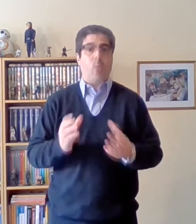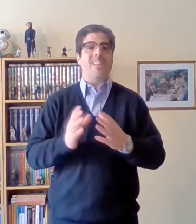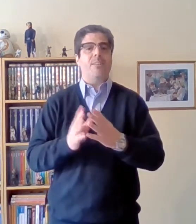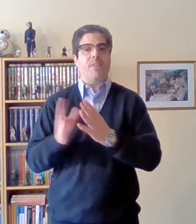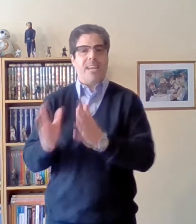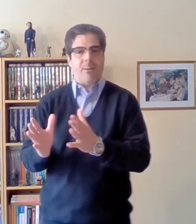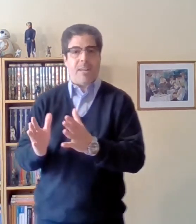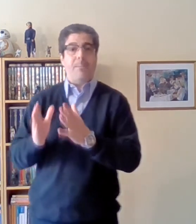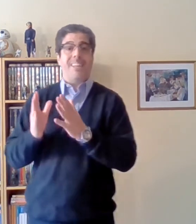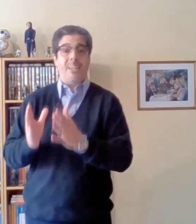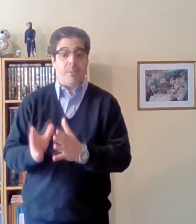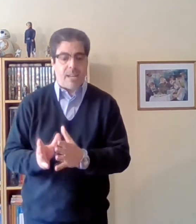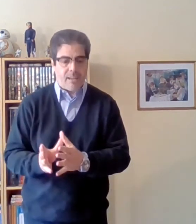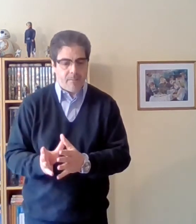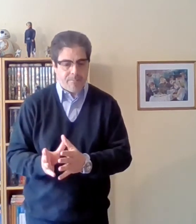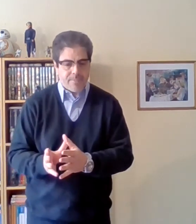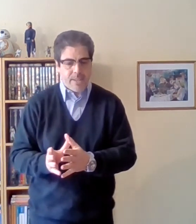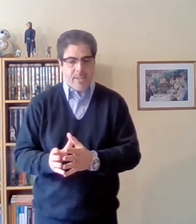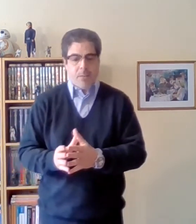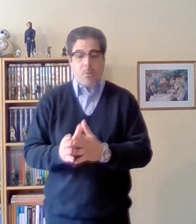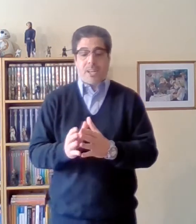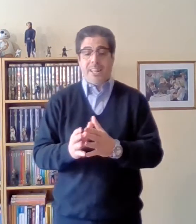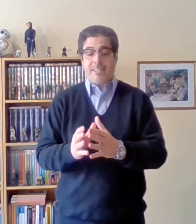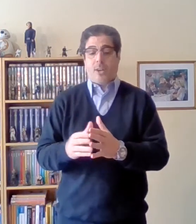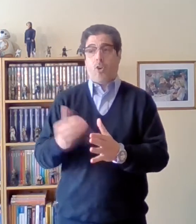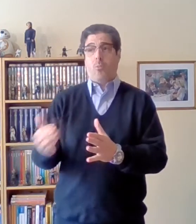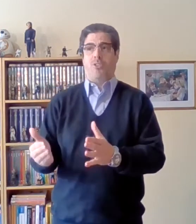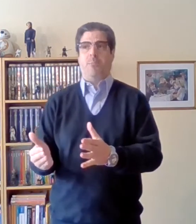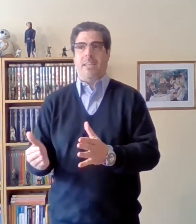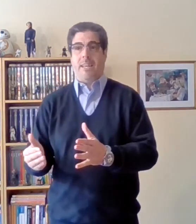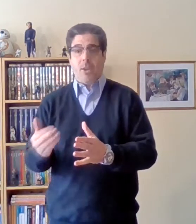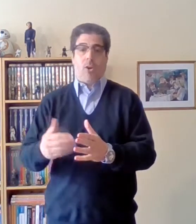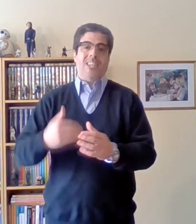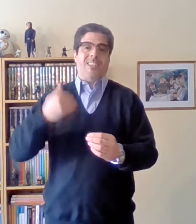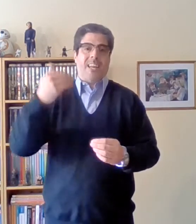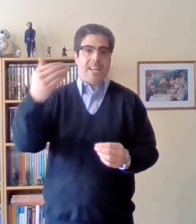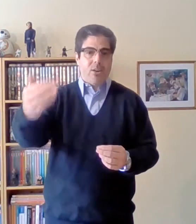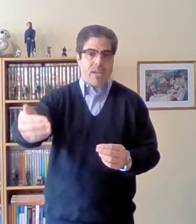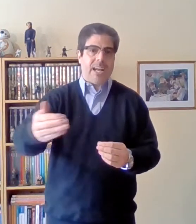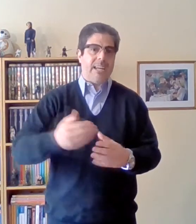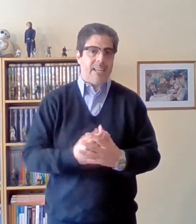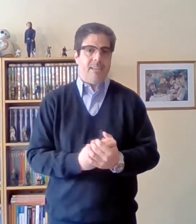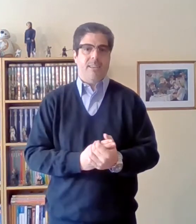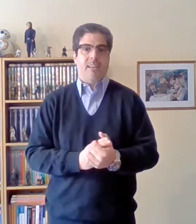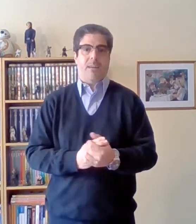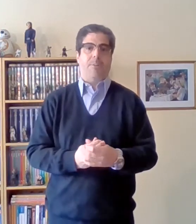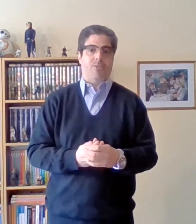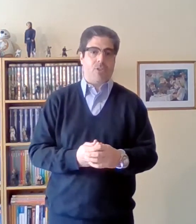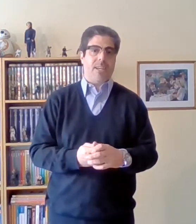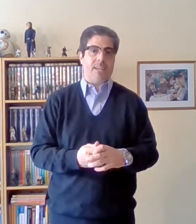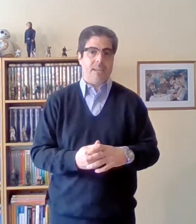cuantificable es medible porque él dice ¿cómo se mide? y con el salario que gana la persona que